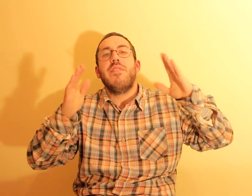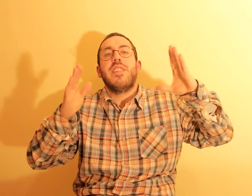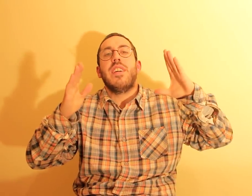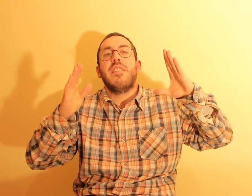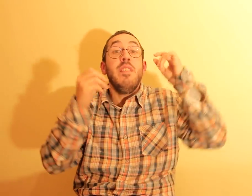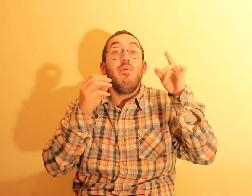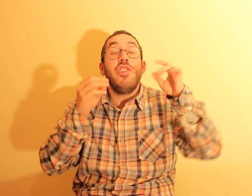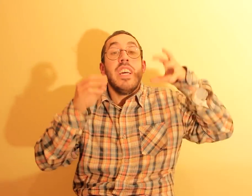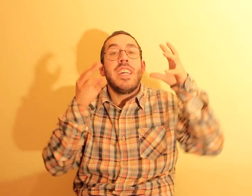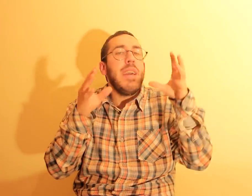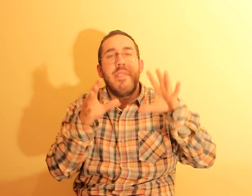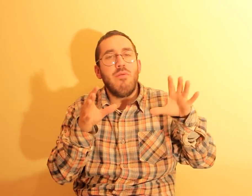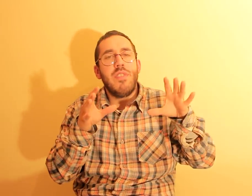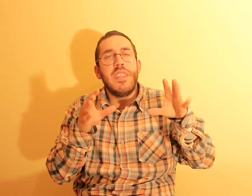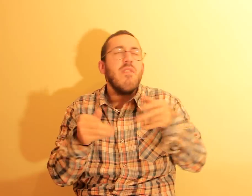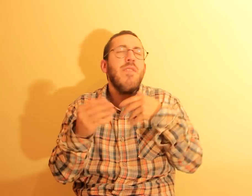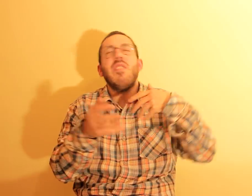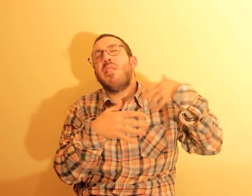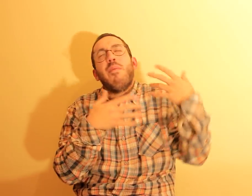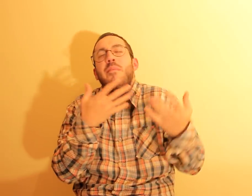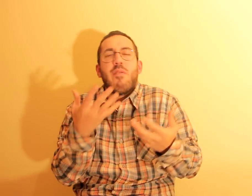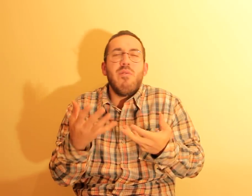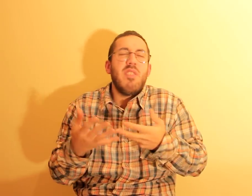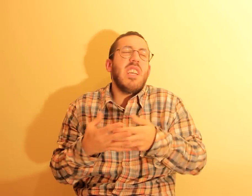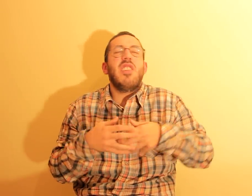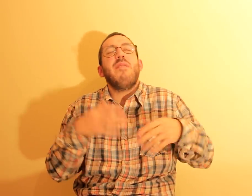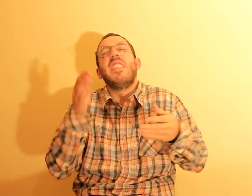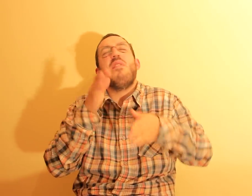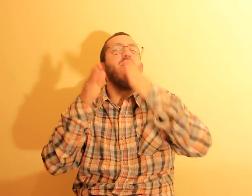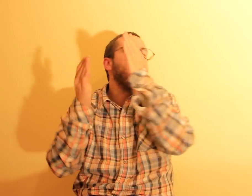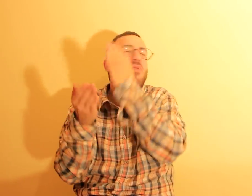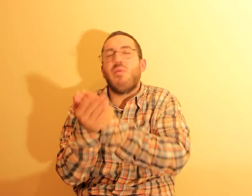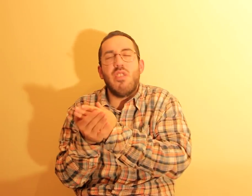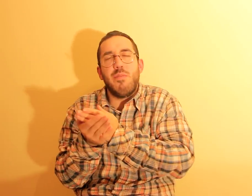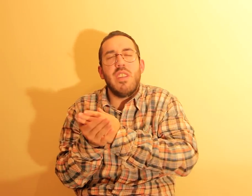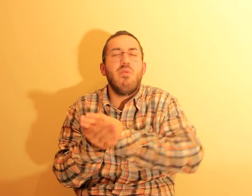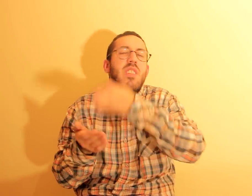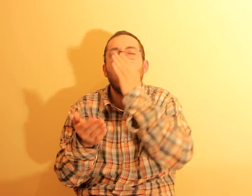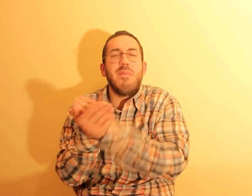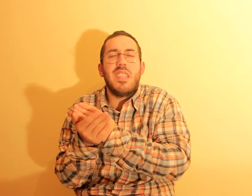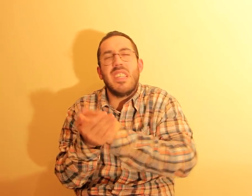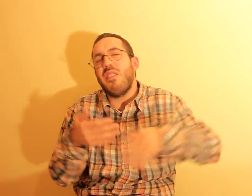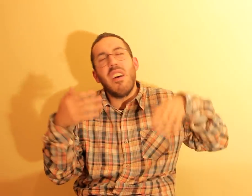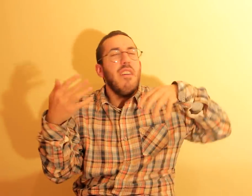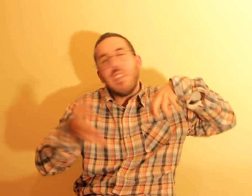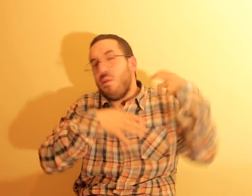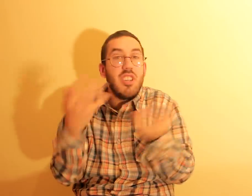fazer. Depois, quebra a rotina, não façam sempre a mesma coisa, ok? Já fizeram muita coisa em 2018, em 2017, agora, façam coisas